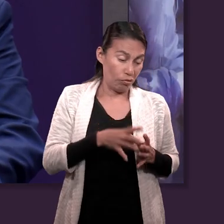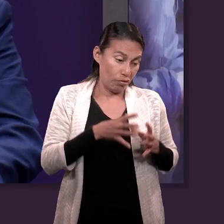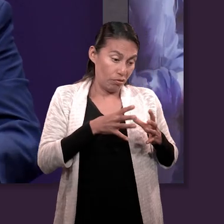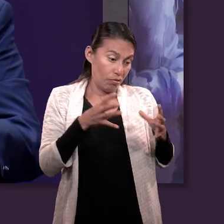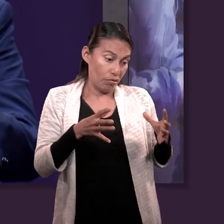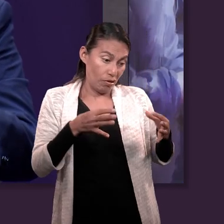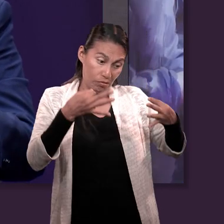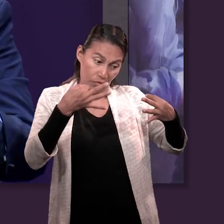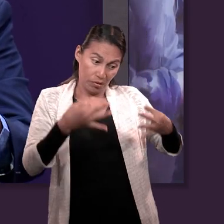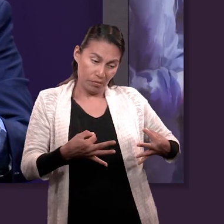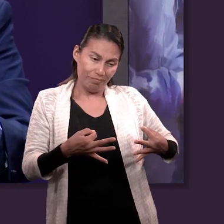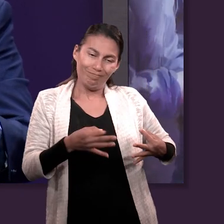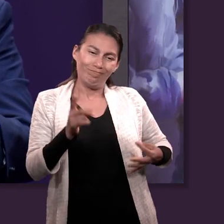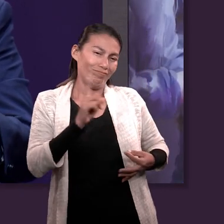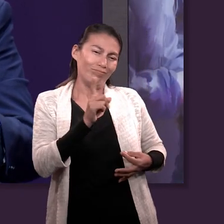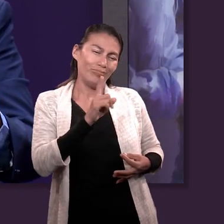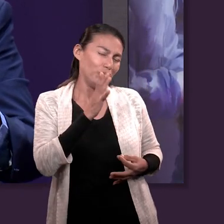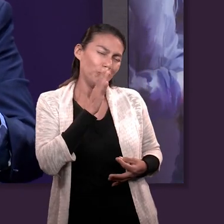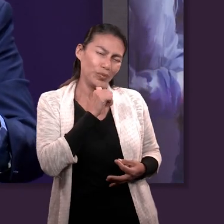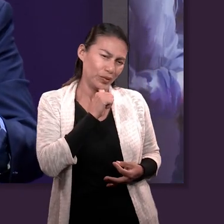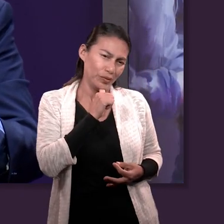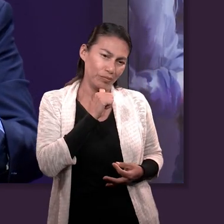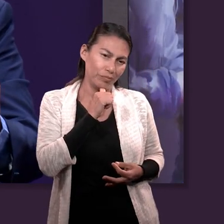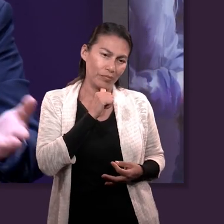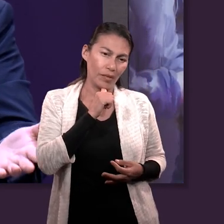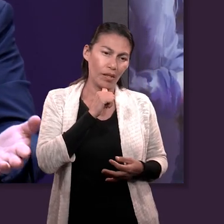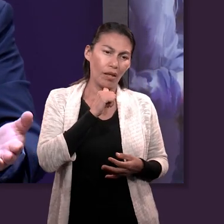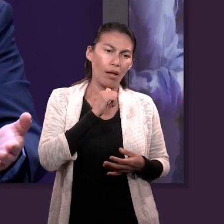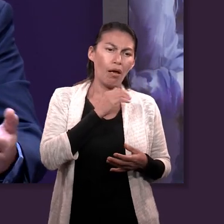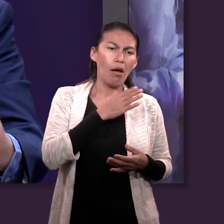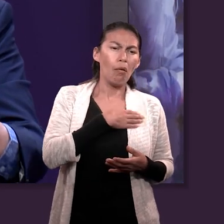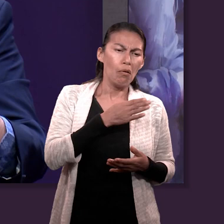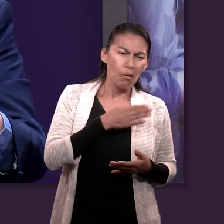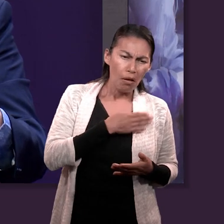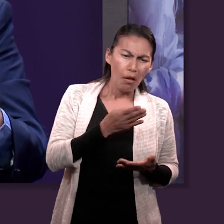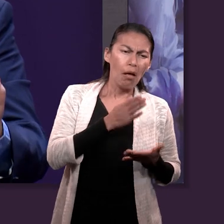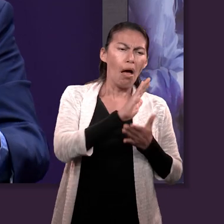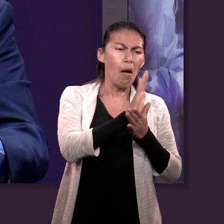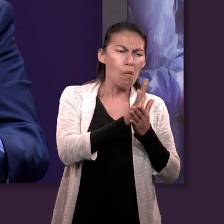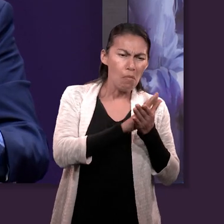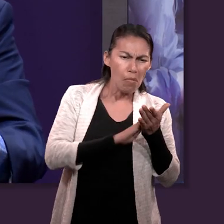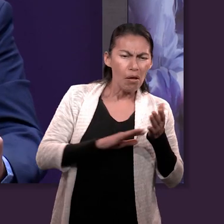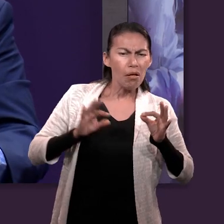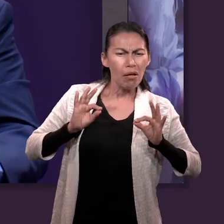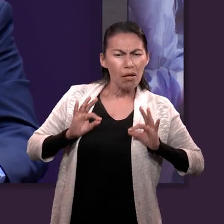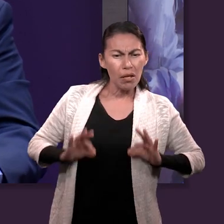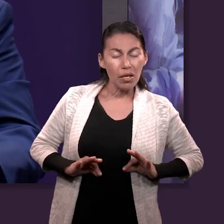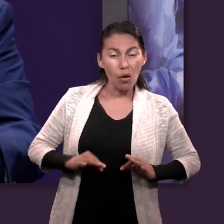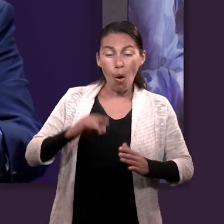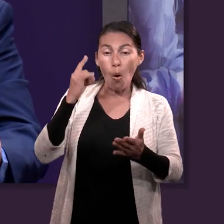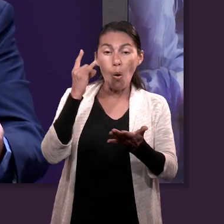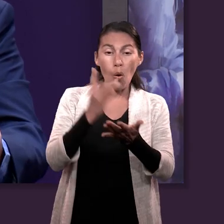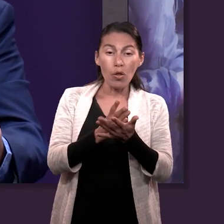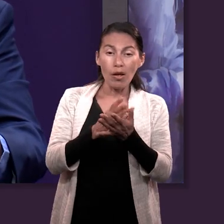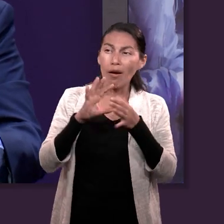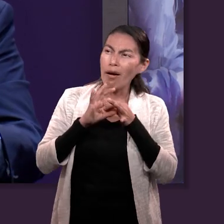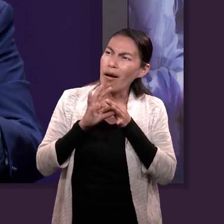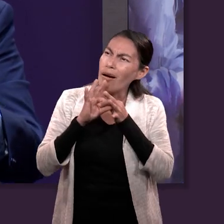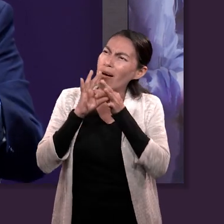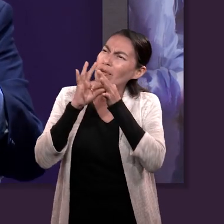cualidades divinas como son la mansedumbre. Yo creo que solamente si nos aferramos de Dios y lo tenemos como